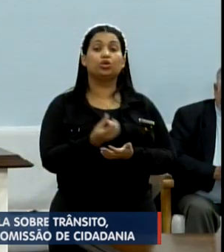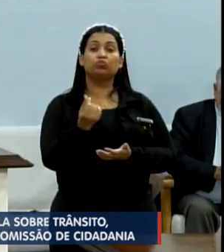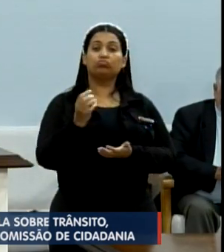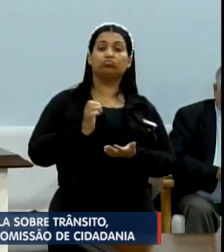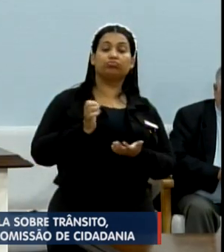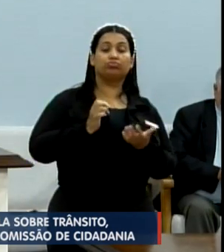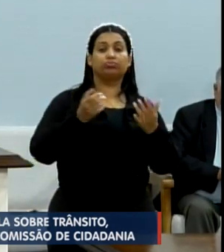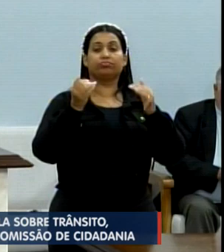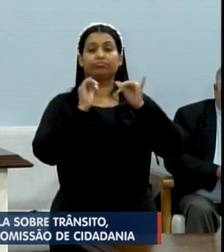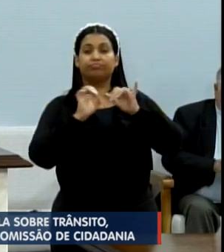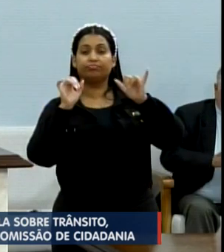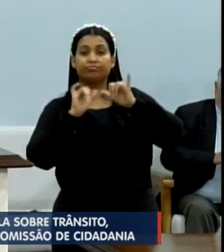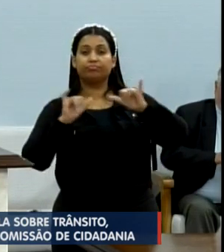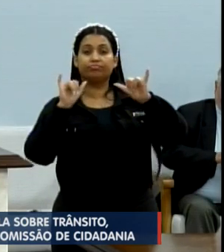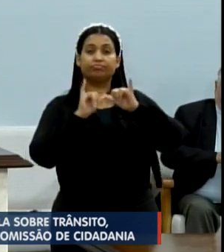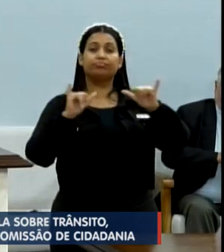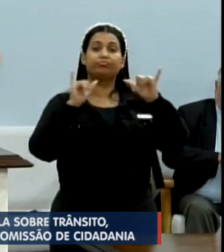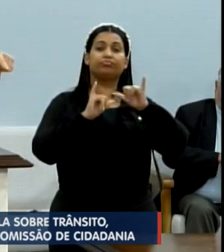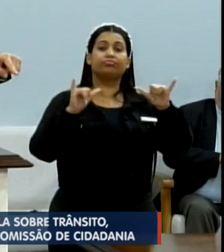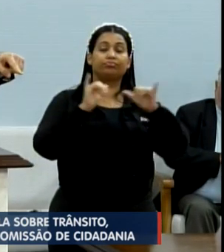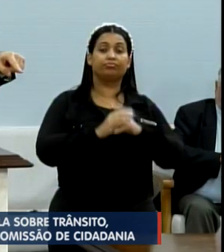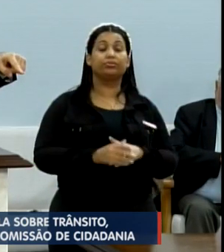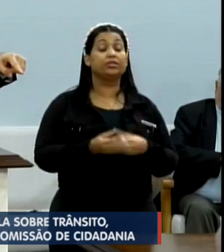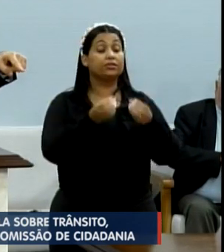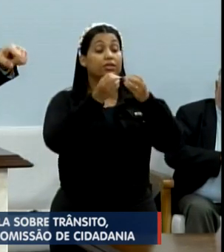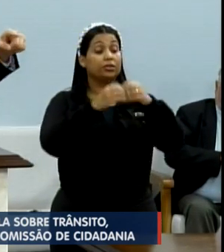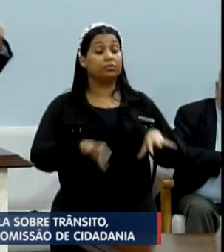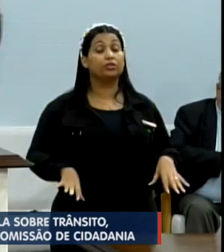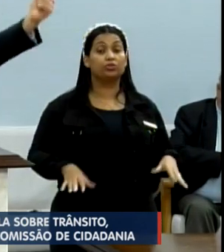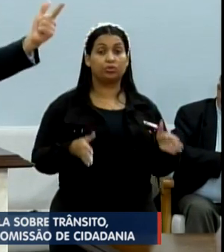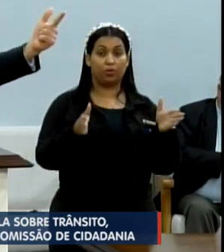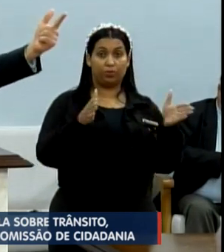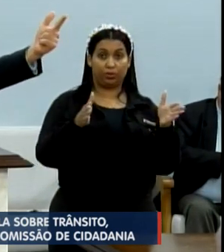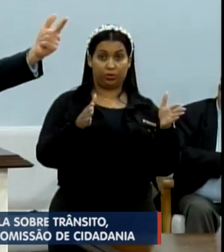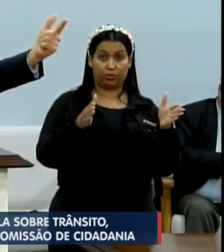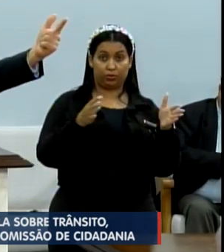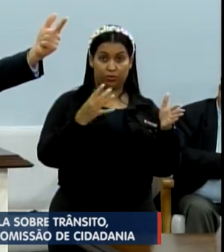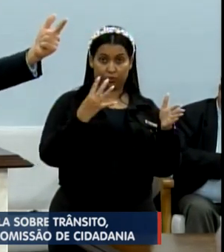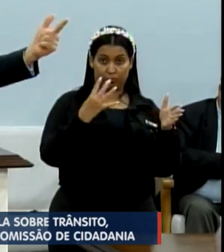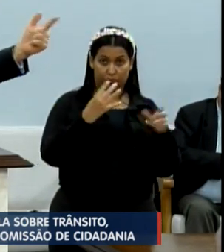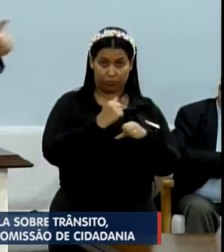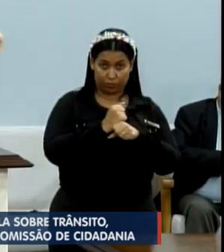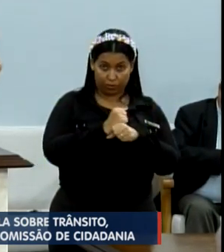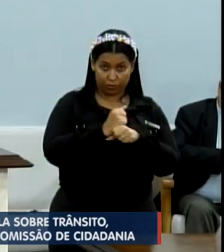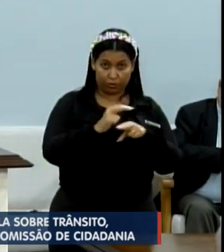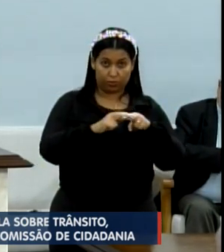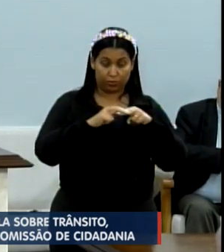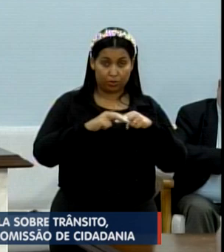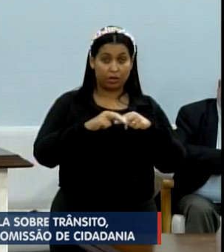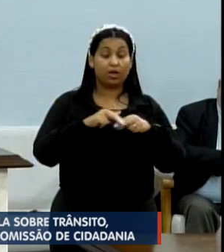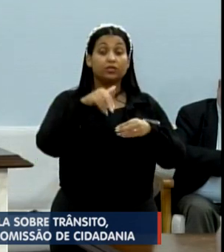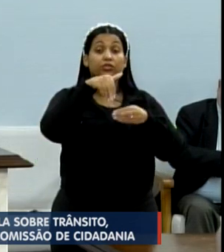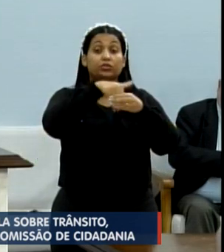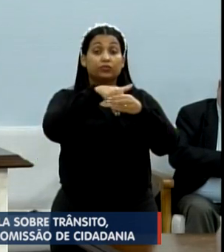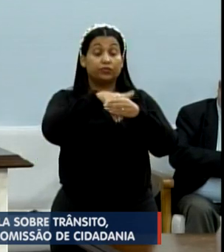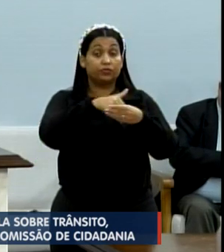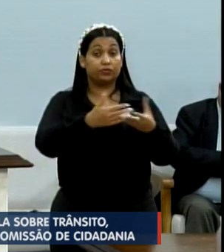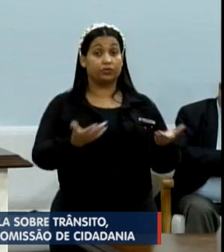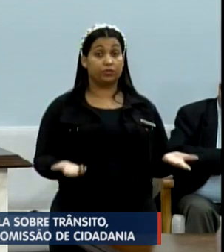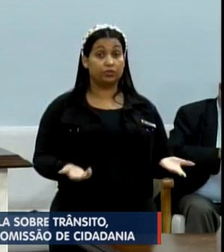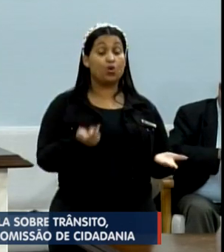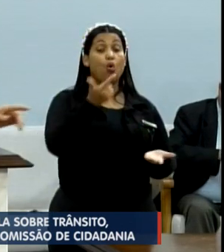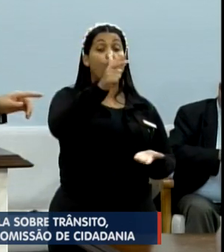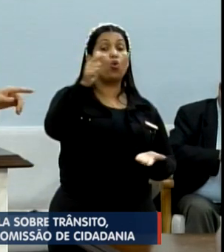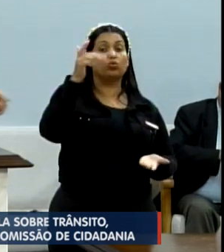públicas. Então, isso é para prejudicar o mandato por conta da eleição? Eu não estou pautado por eleição como